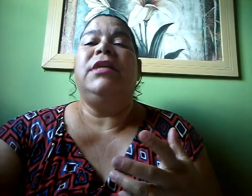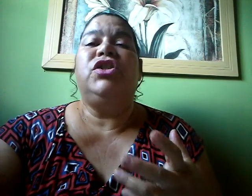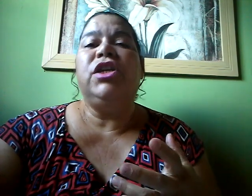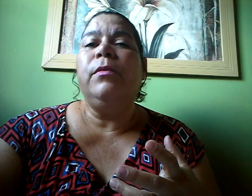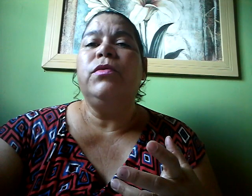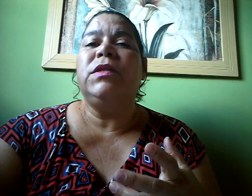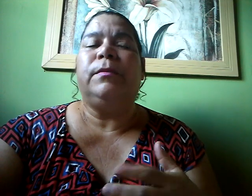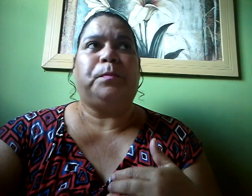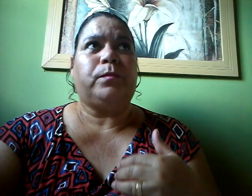sentimos